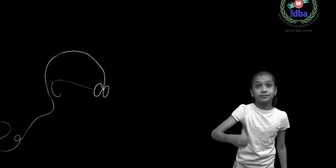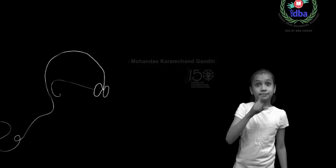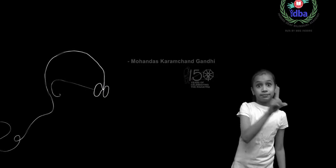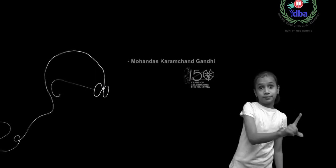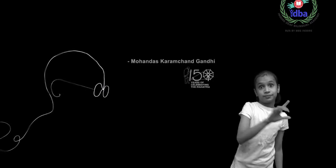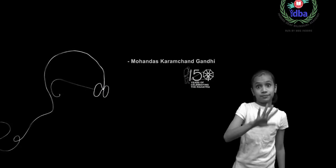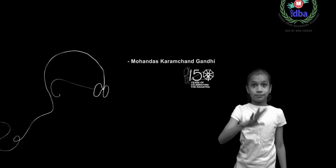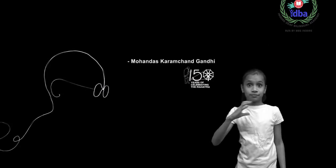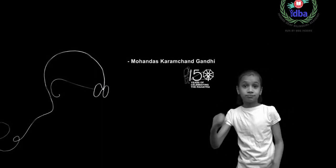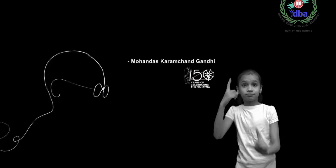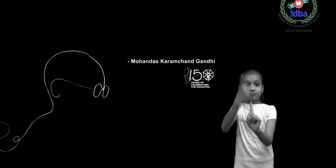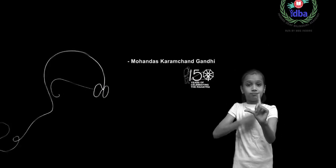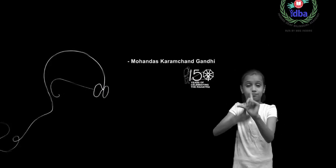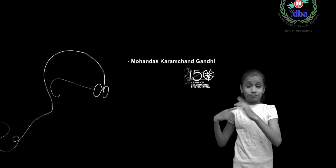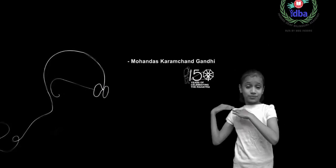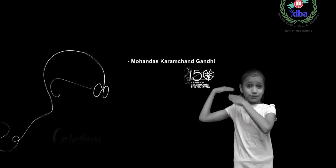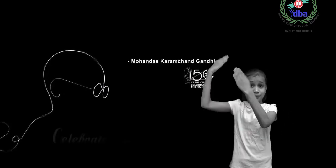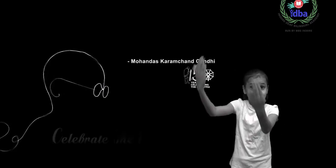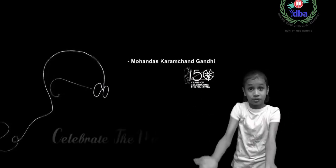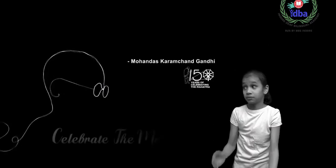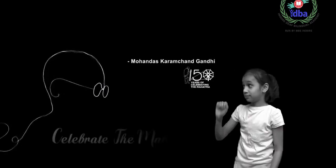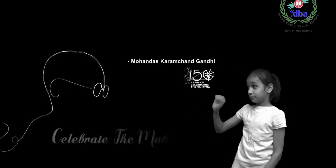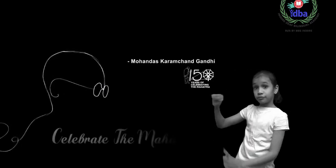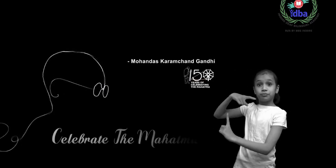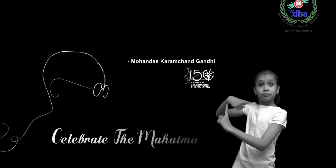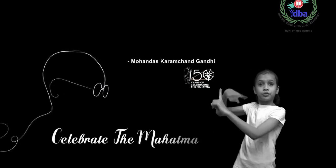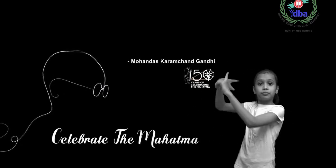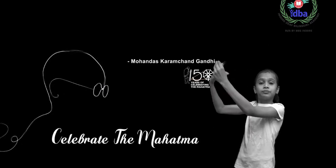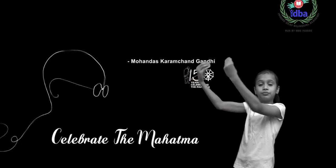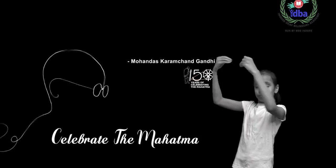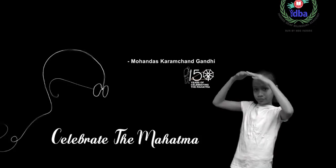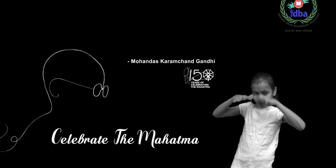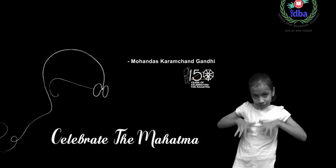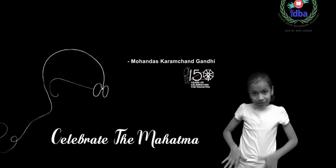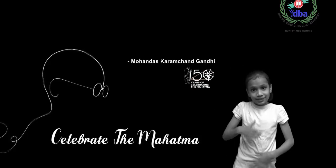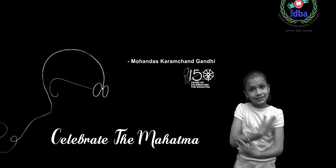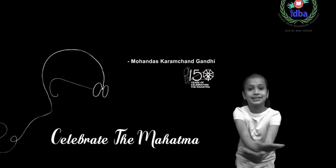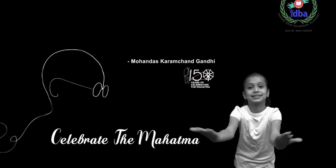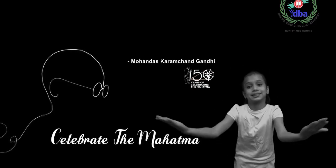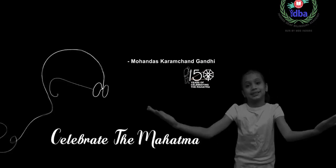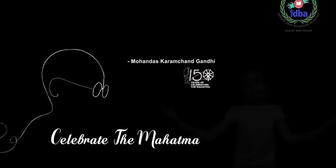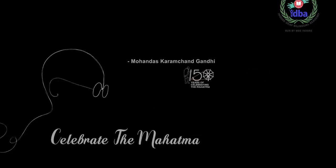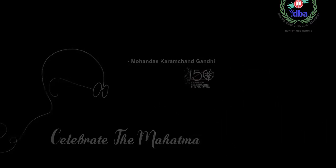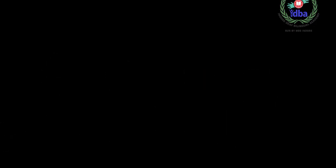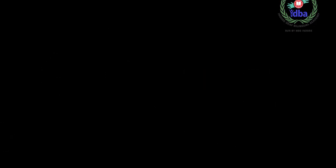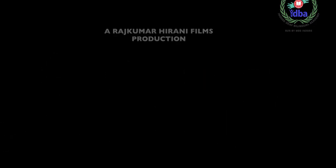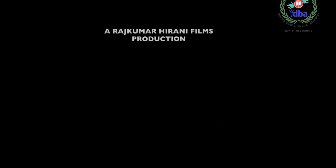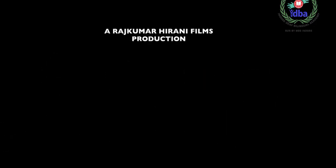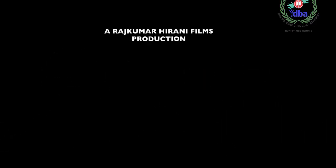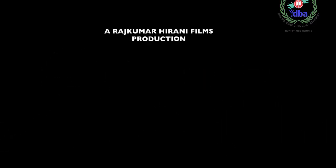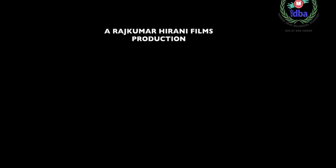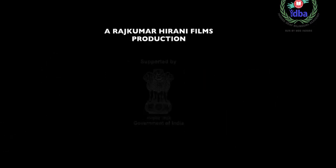آئیے گاندھی جی کے ایک سو پچاسمیں جن دیوست پر ان کے وچاروں کو اپنے اندر زندہ رکھیں